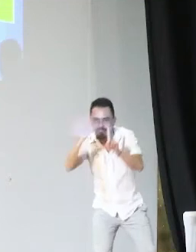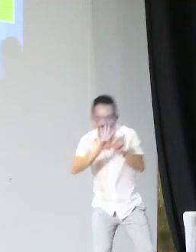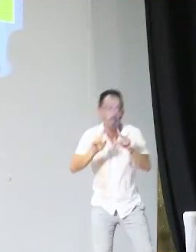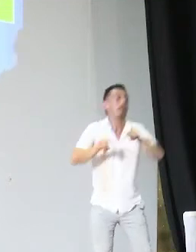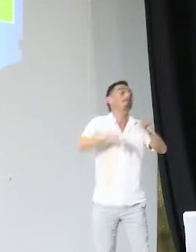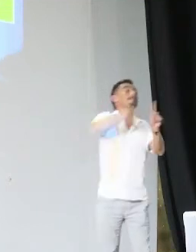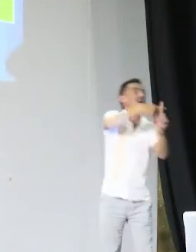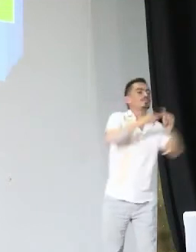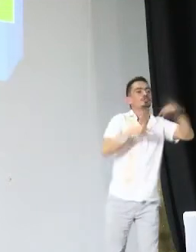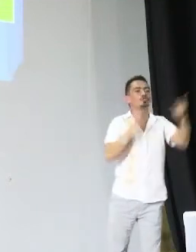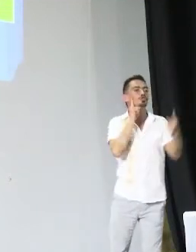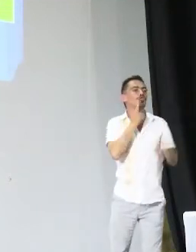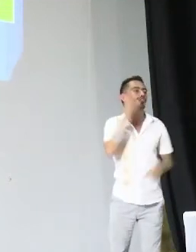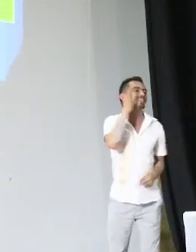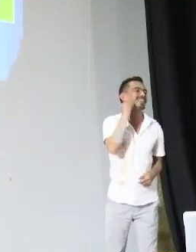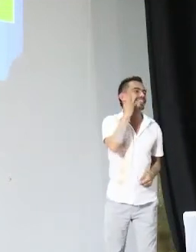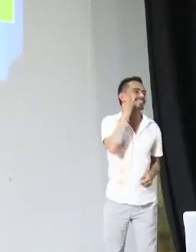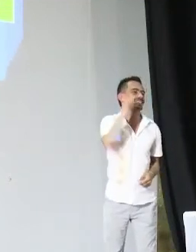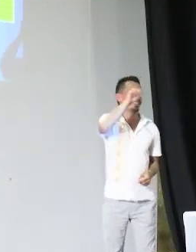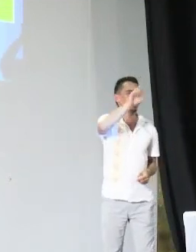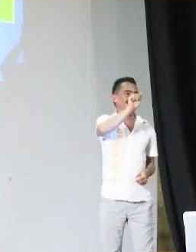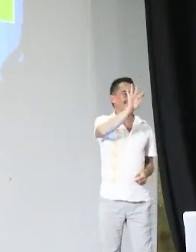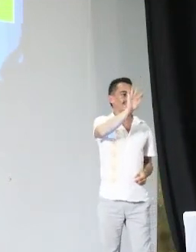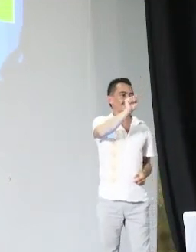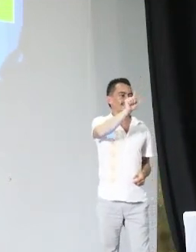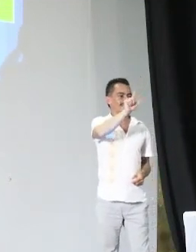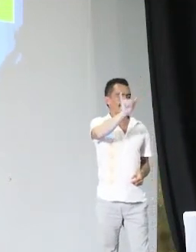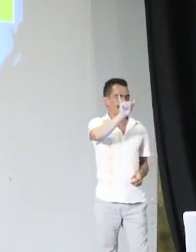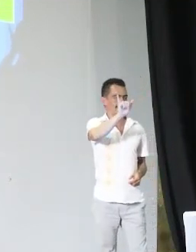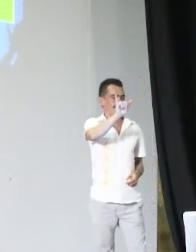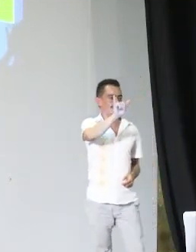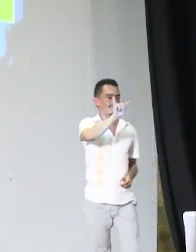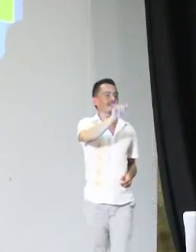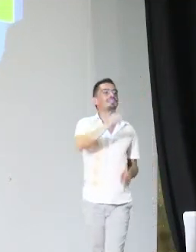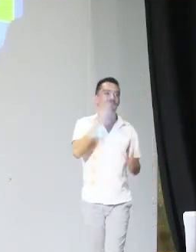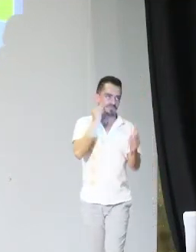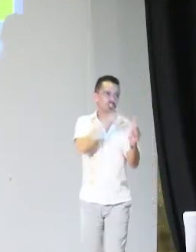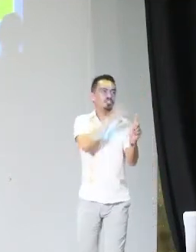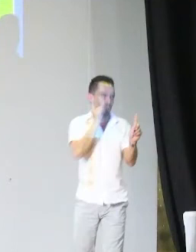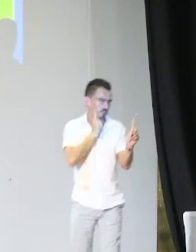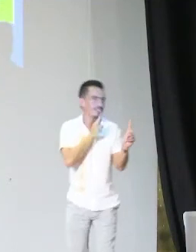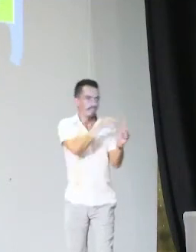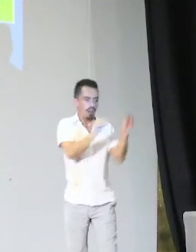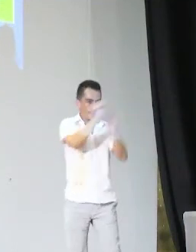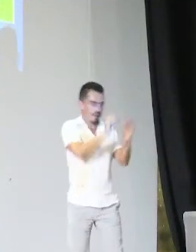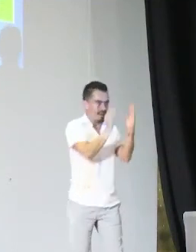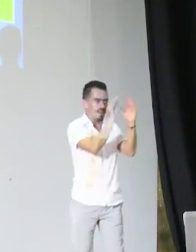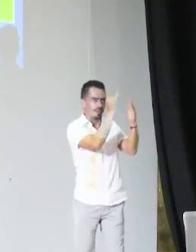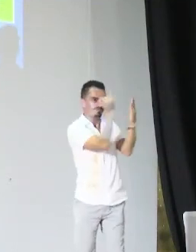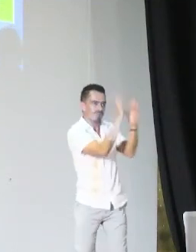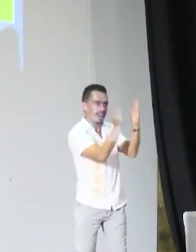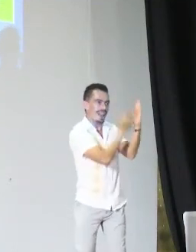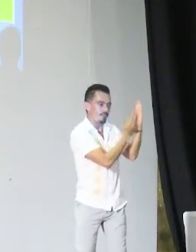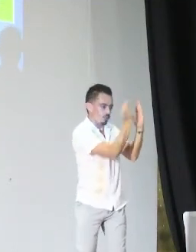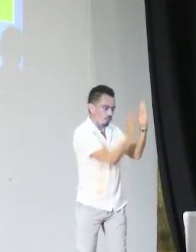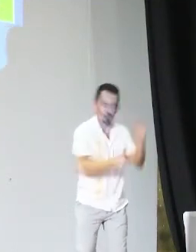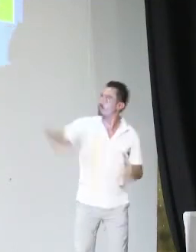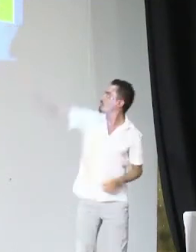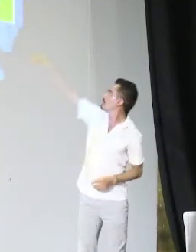del INSOR, nos apoyaron en ese momento a Laura Trillos y a mí. Y también agradecemos a Natalie, que es una persona